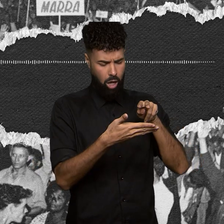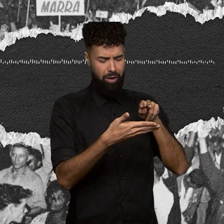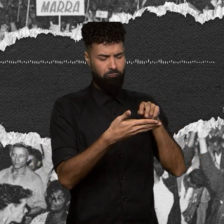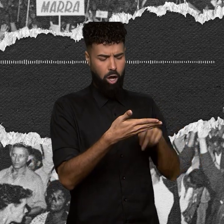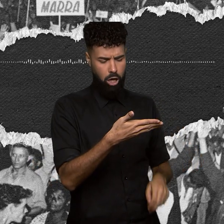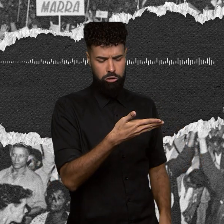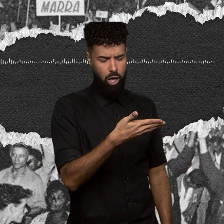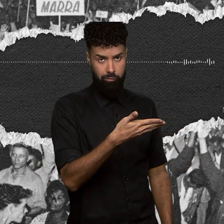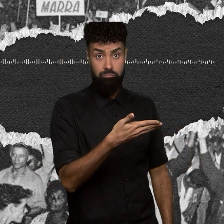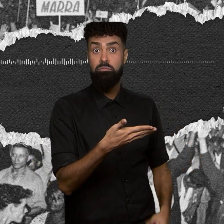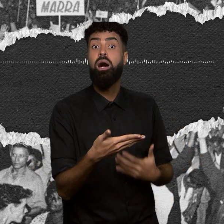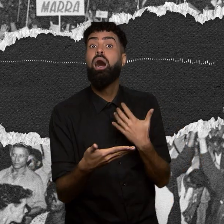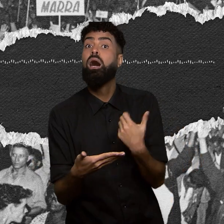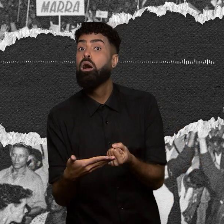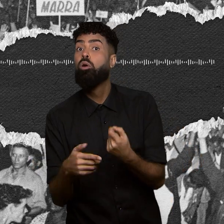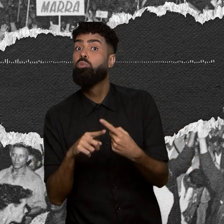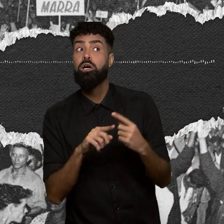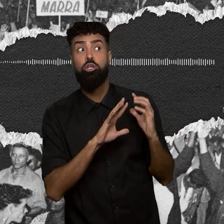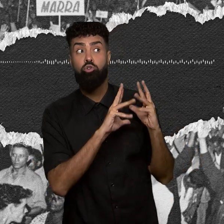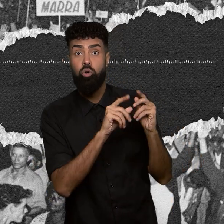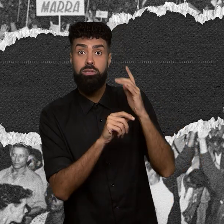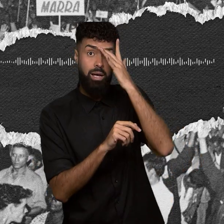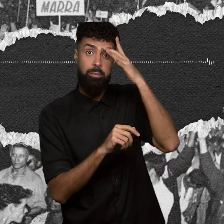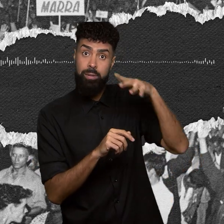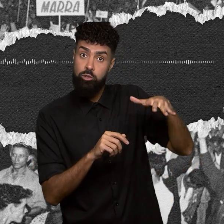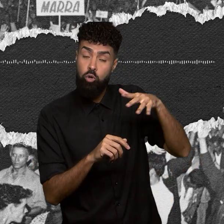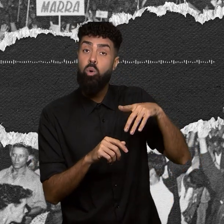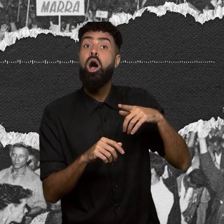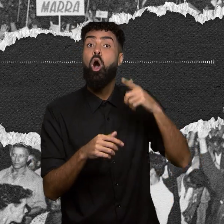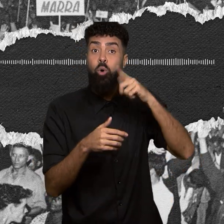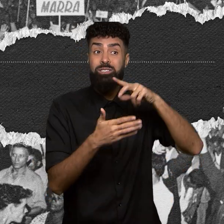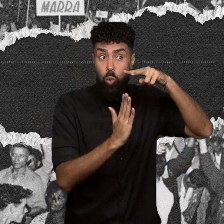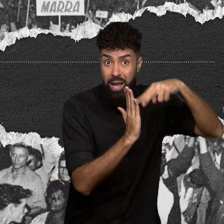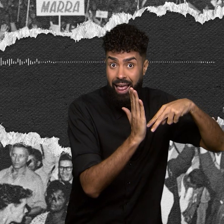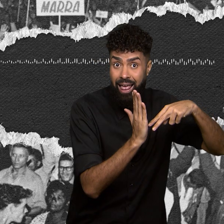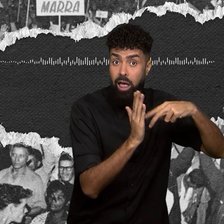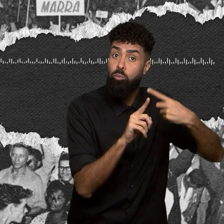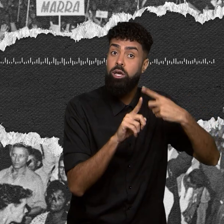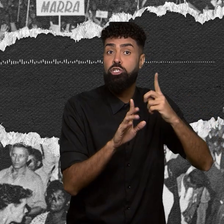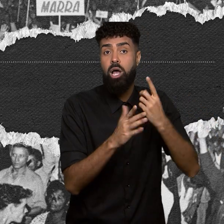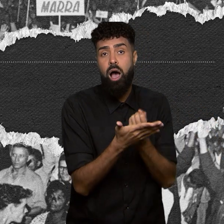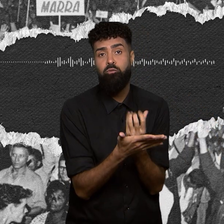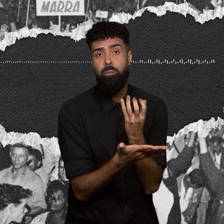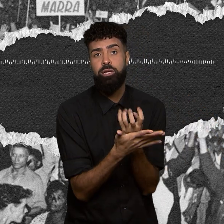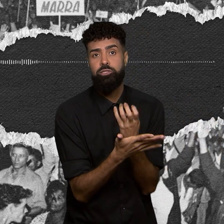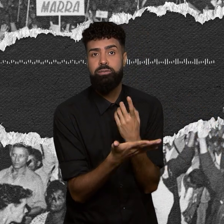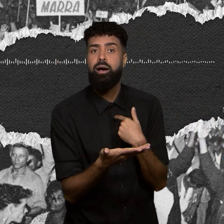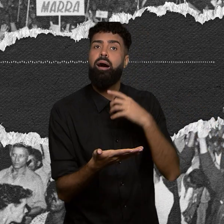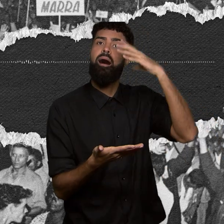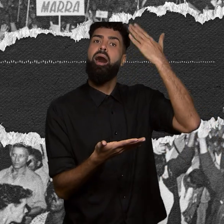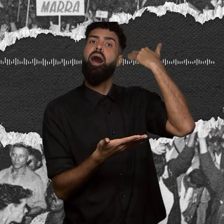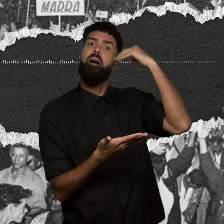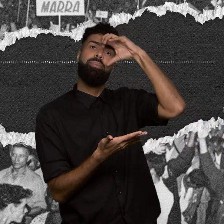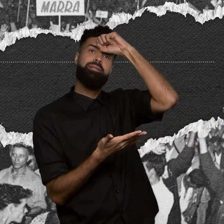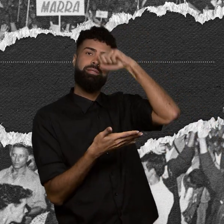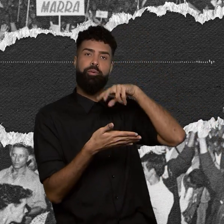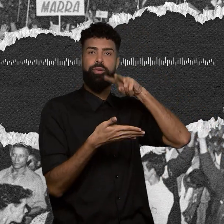essas pessoas tiveram a oportunidade de serem alfabetizadas. Aprenderam a ler. Algumas com mais dificuldade.